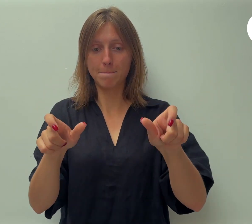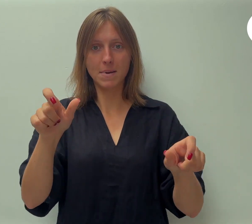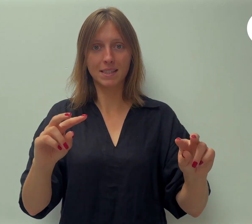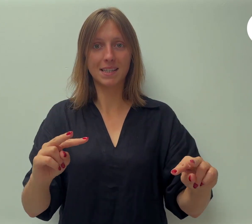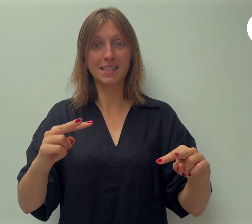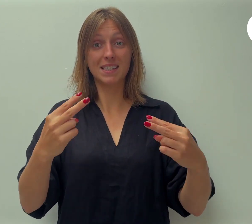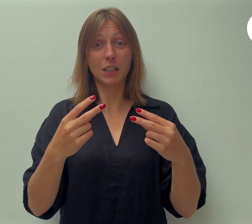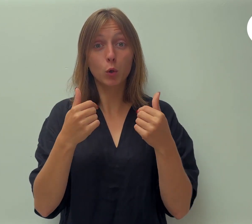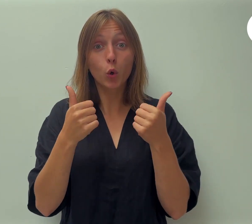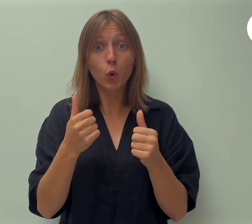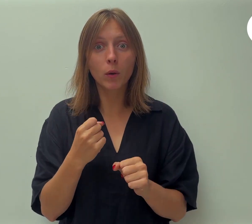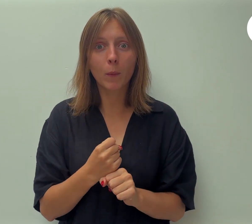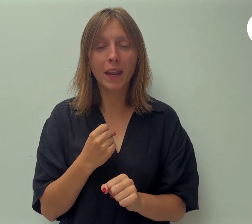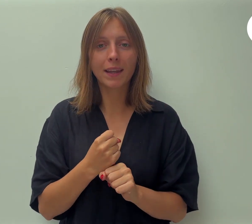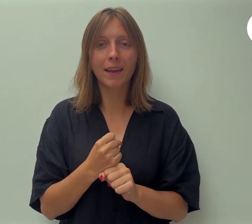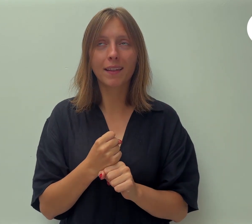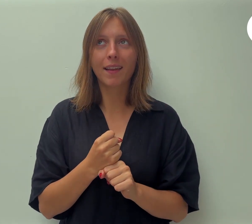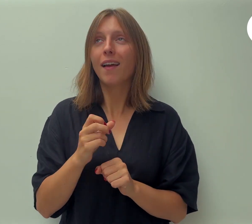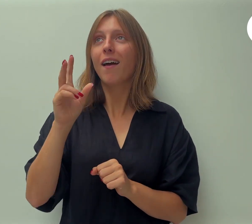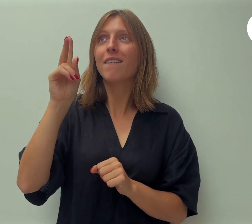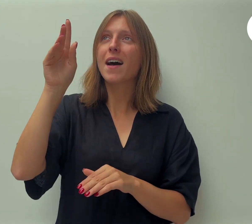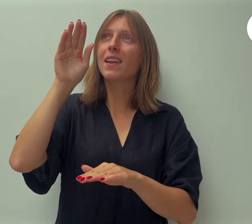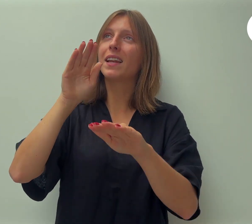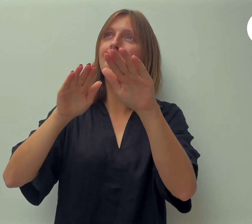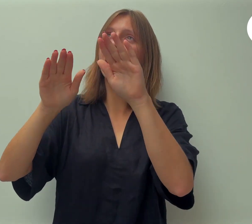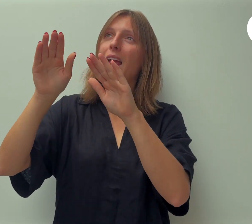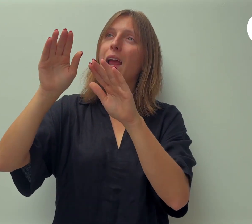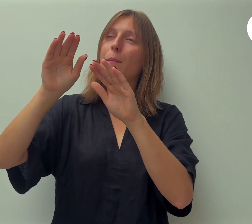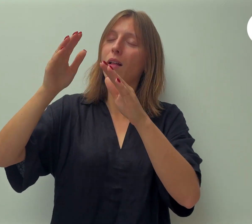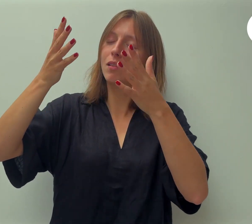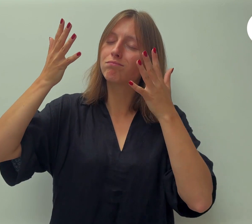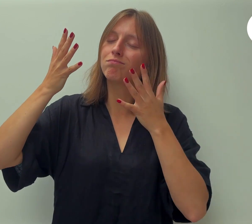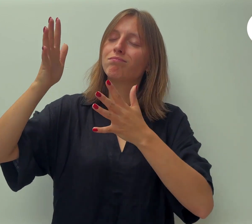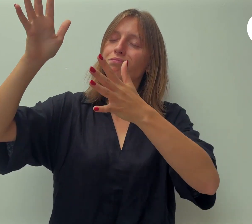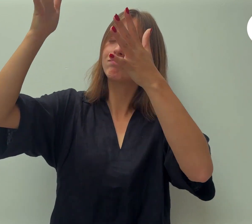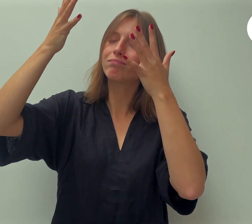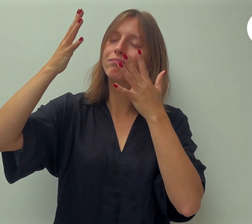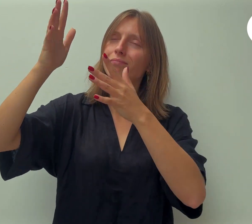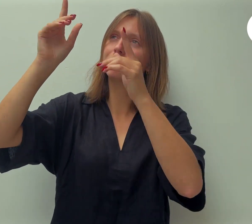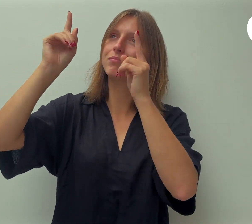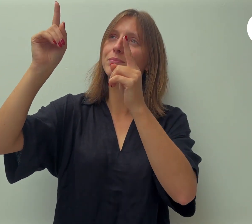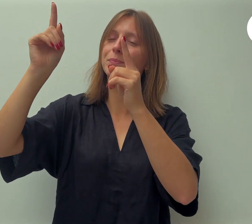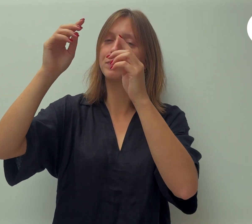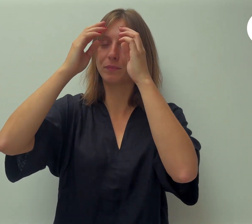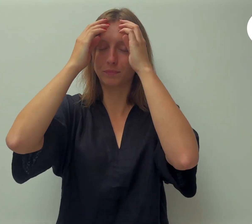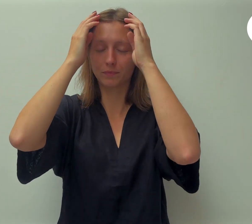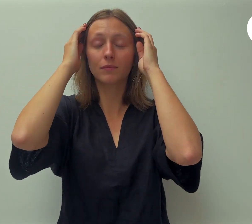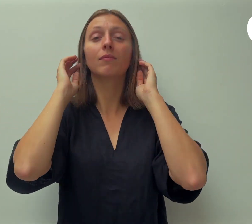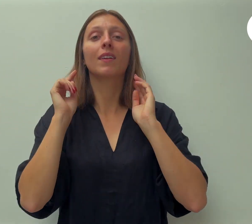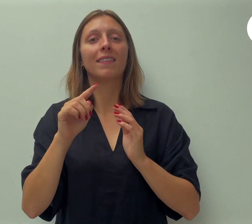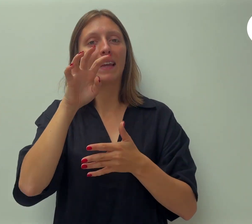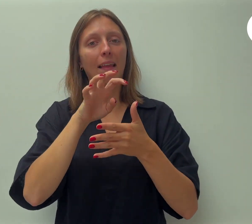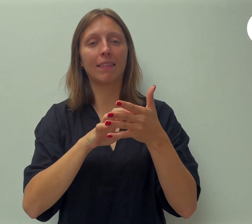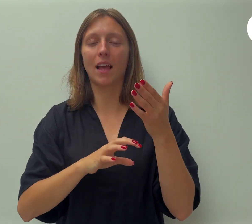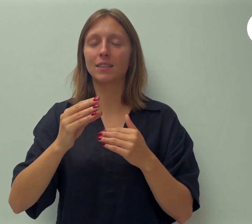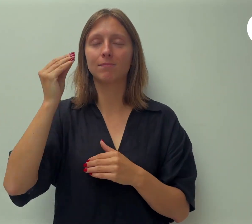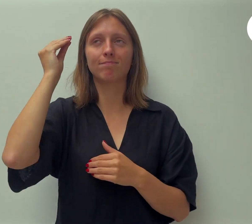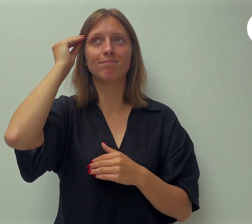vader die in de hemelen is verheerlijken. Een tekst die vaak terugkomt in mijn gedachten, ook nu bij het maken van deze